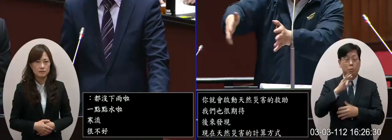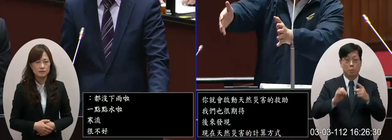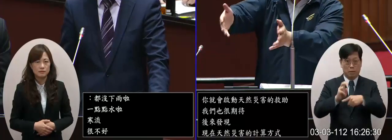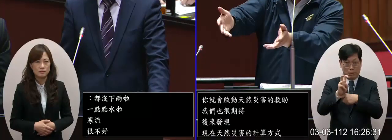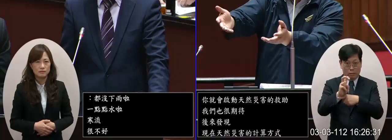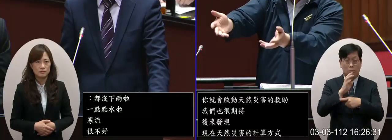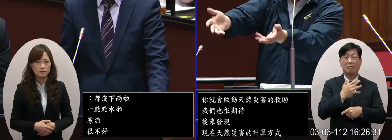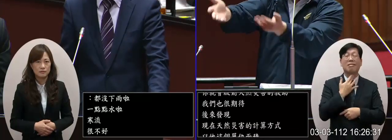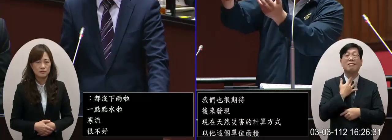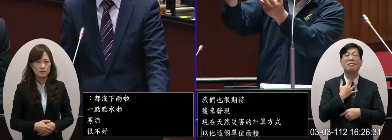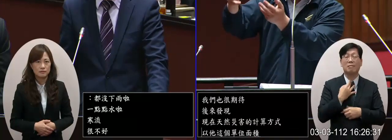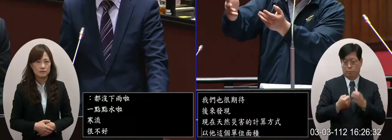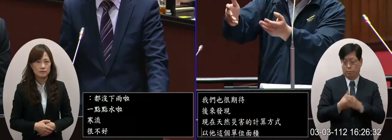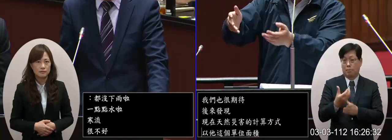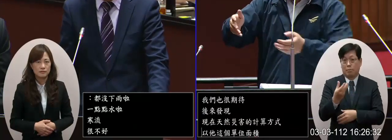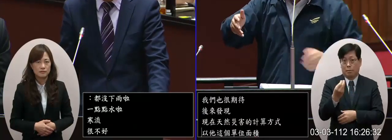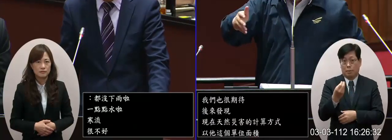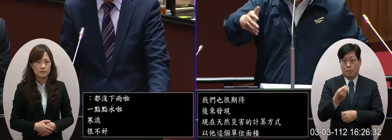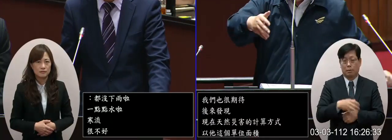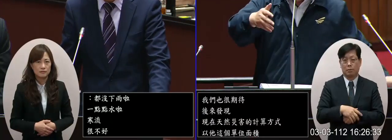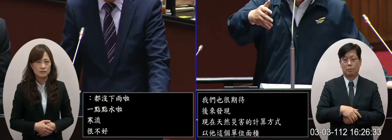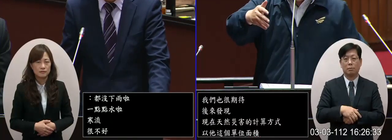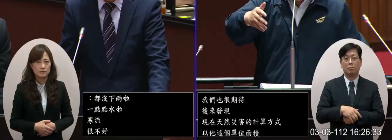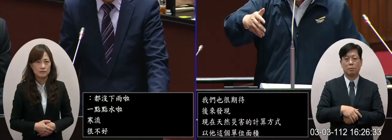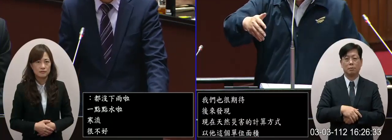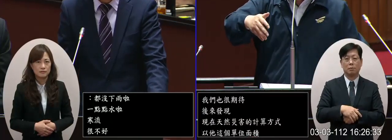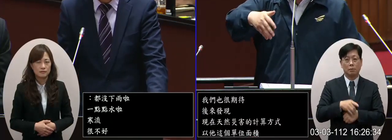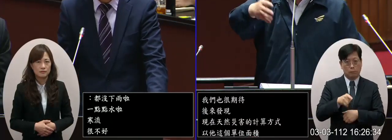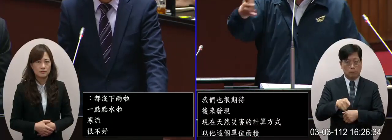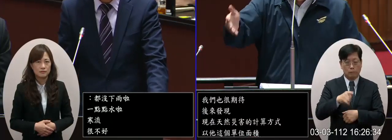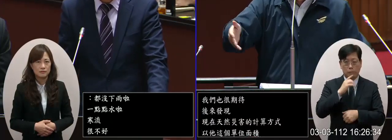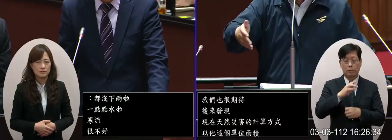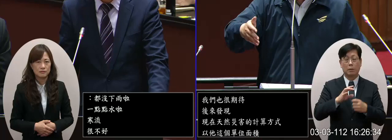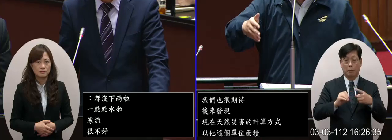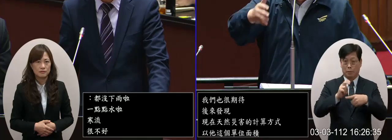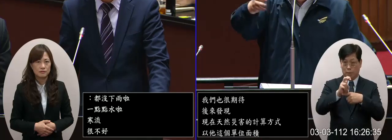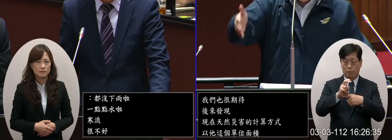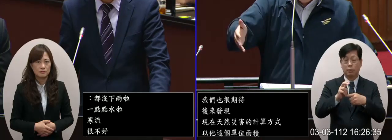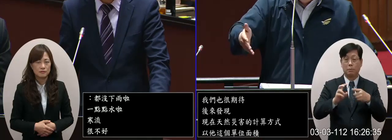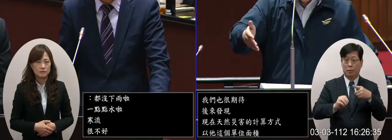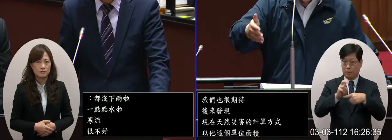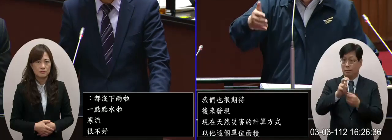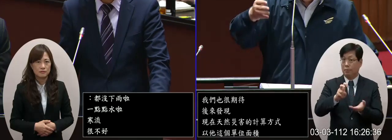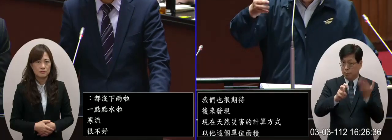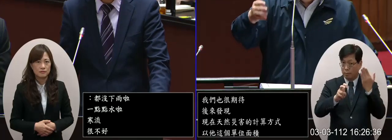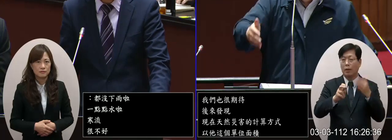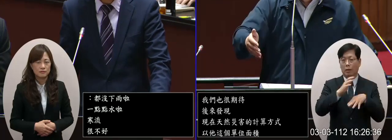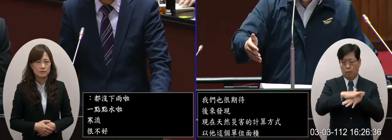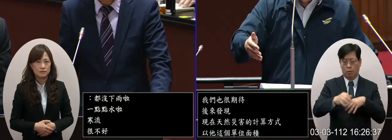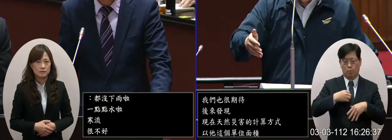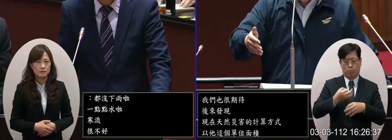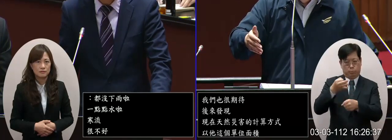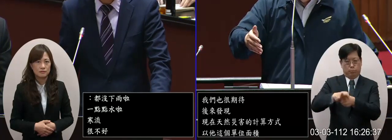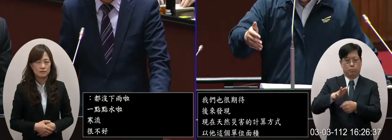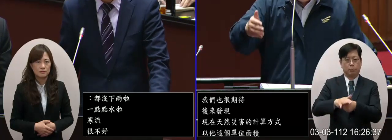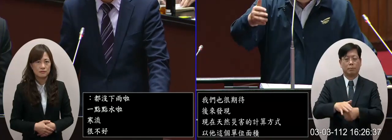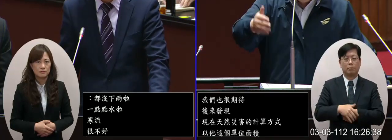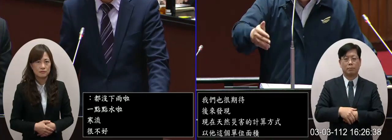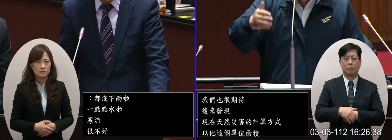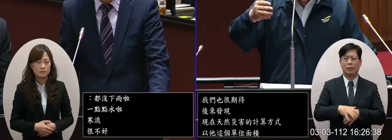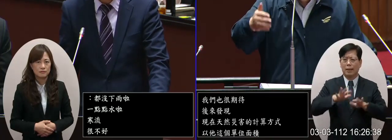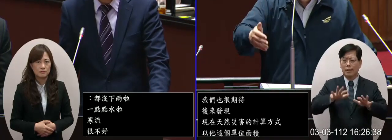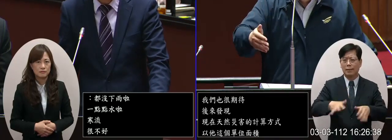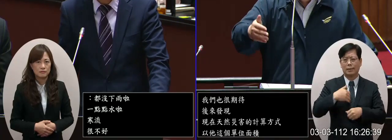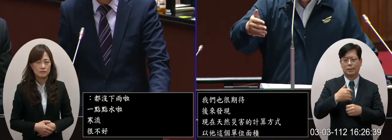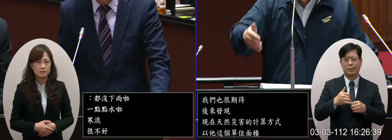十是乾的就是那個沒有發出來我們就少於百分之二十多於百分之二十的話我們就啟動天然災害可是